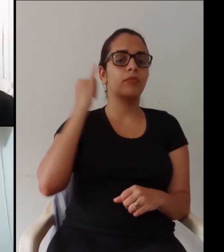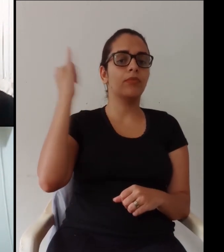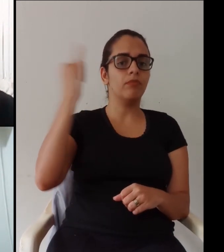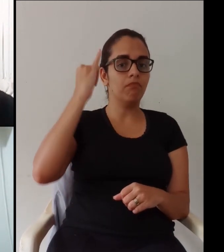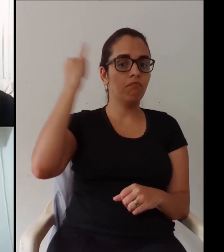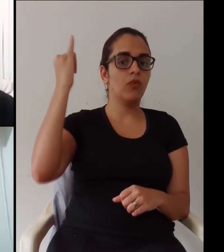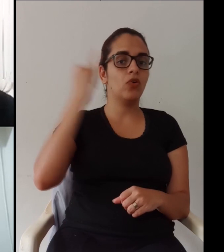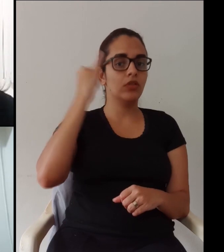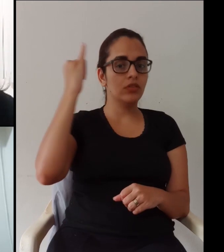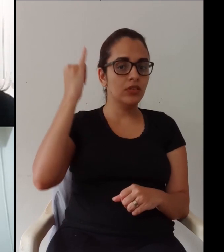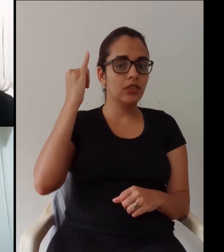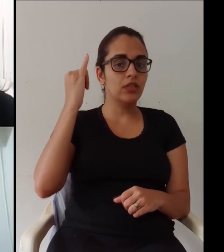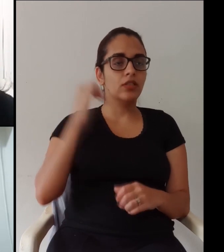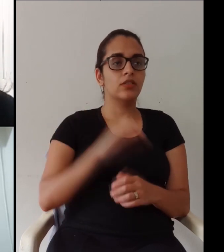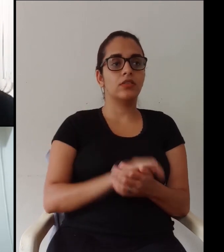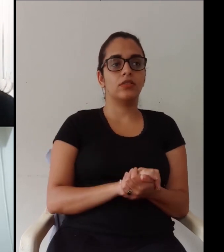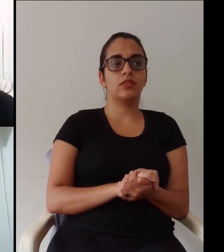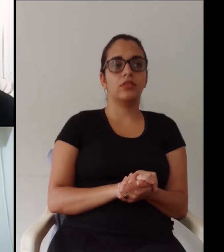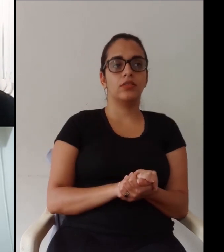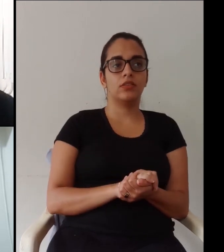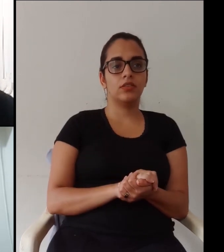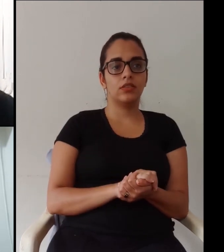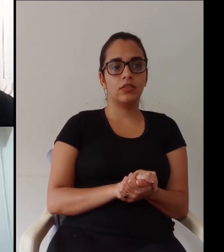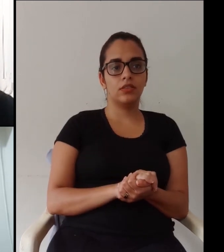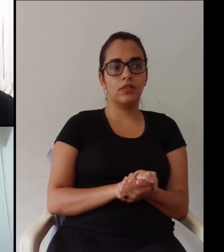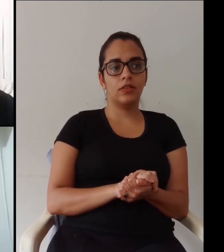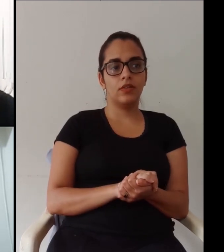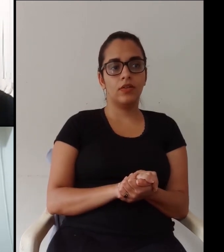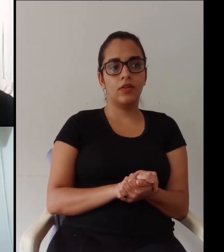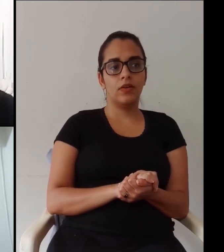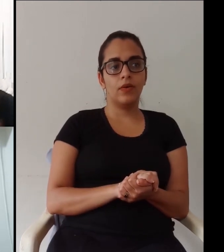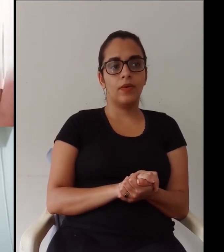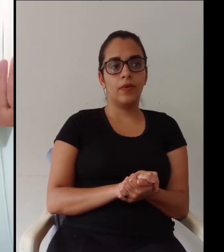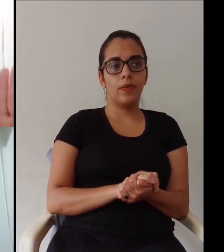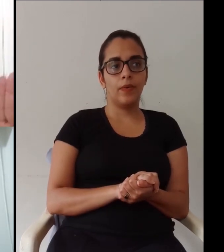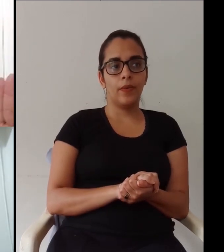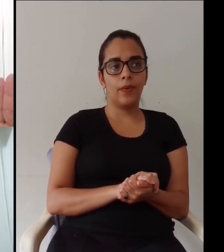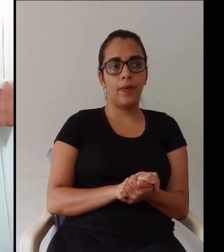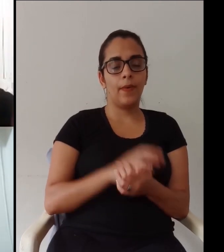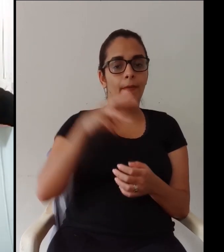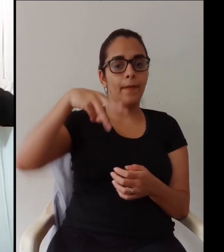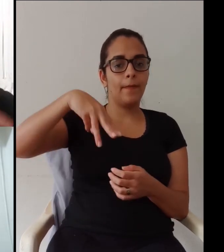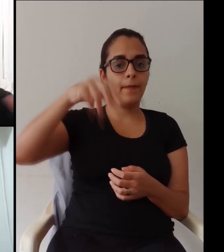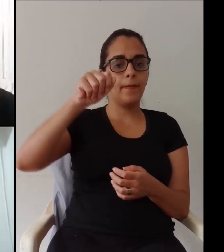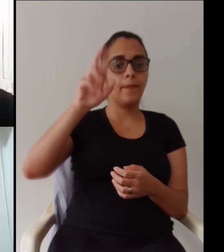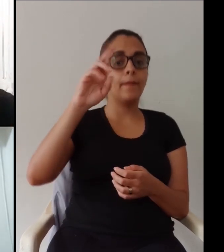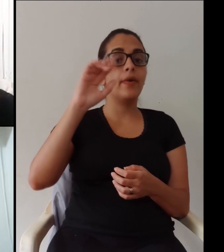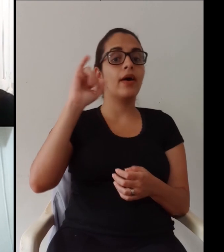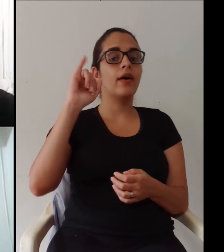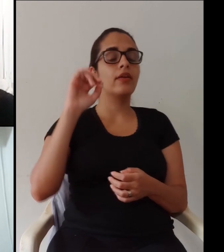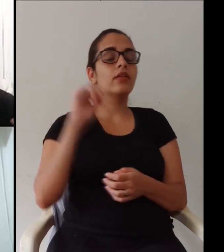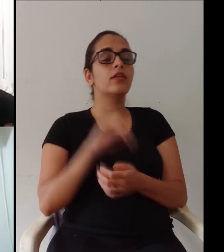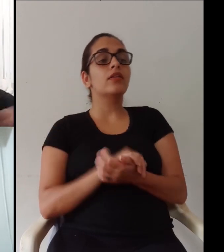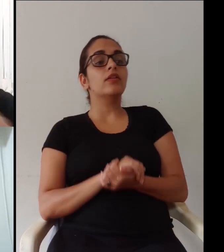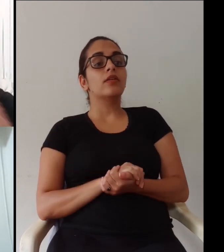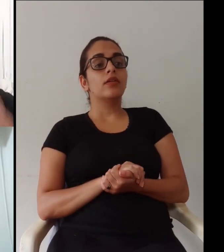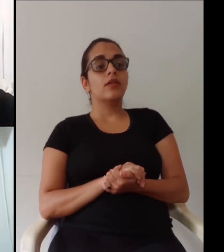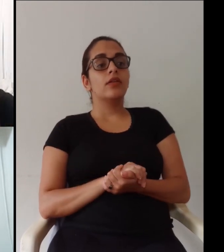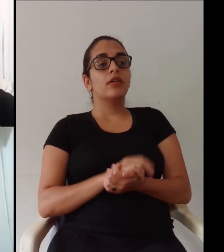acessos aí você entende a lógica que você percebe que a importância da gente foi desconcentrada você não